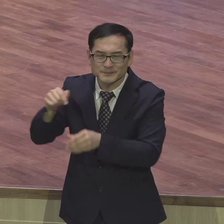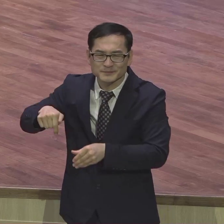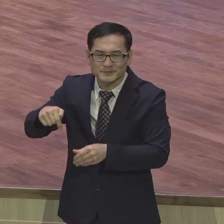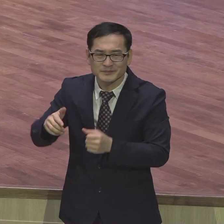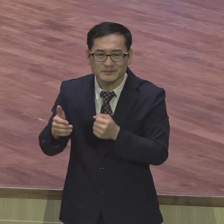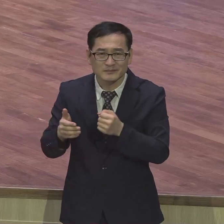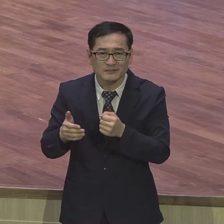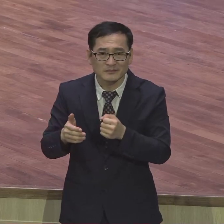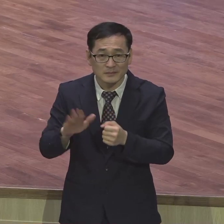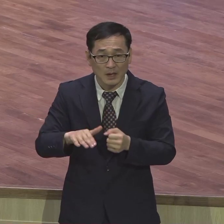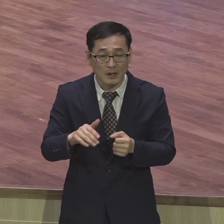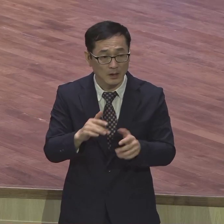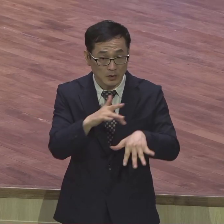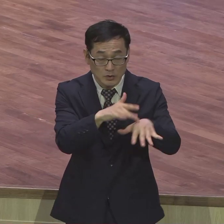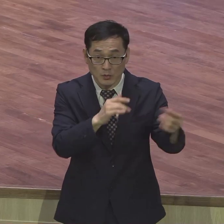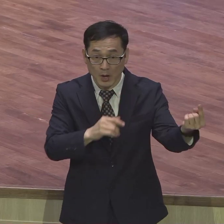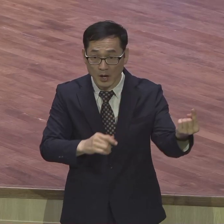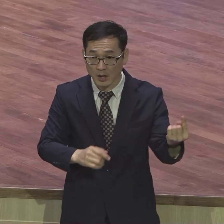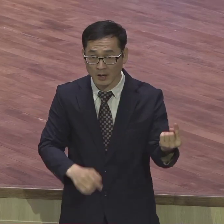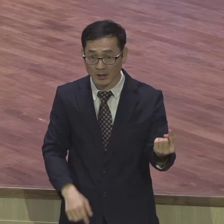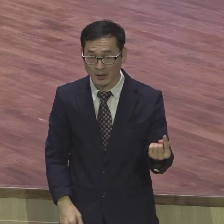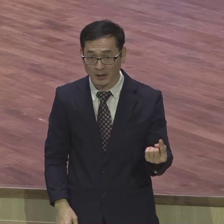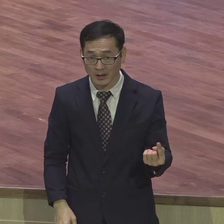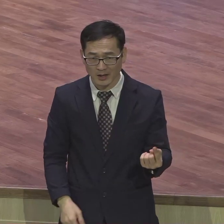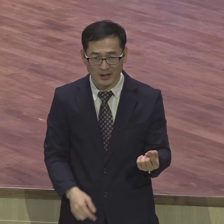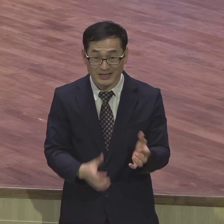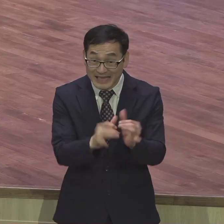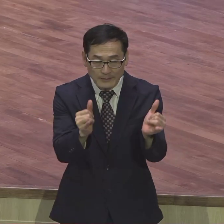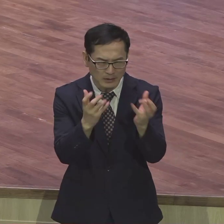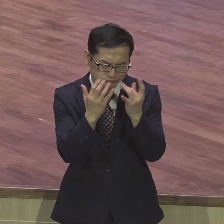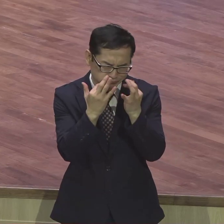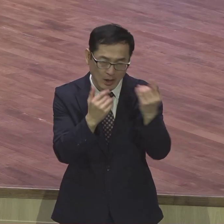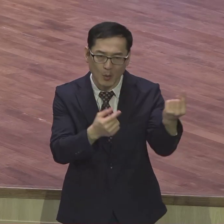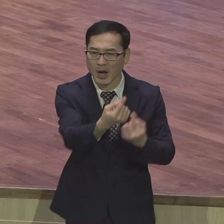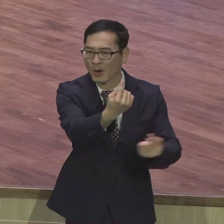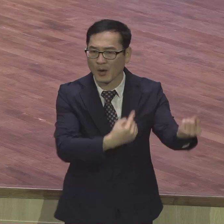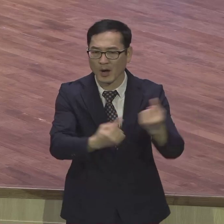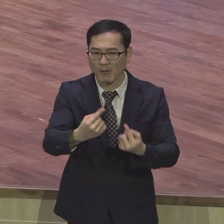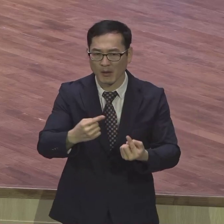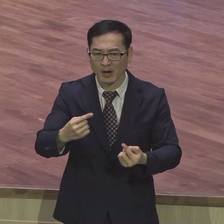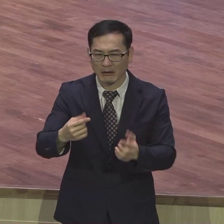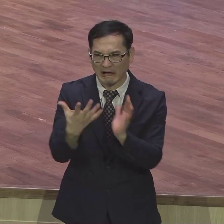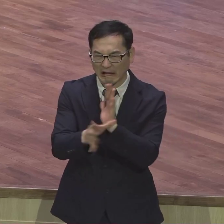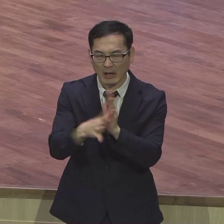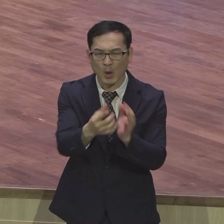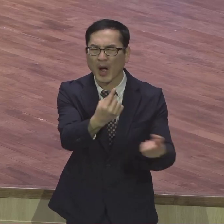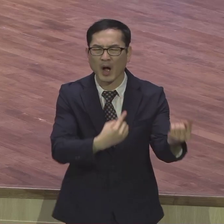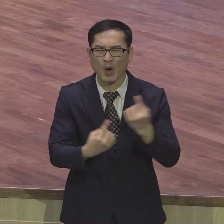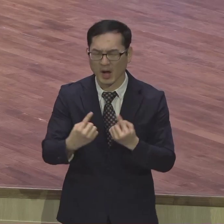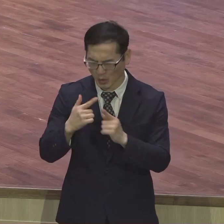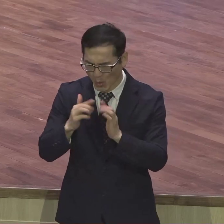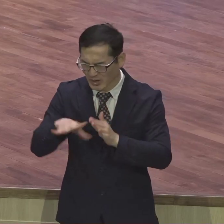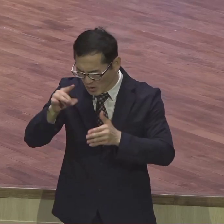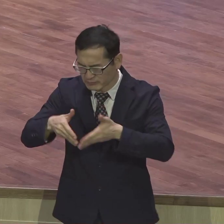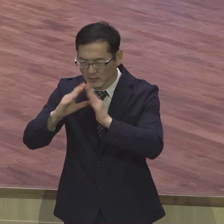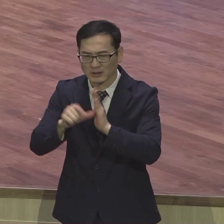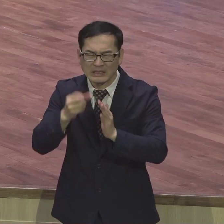개척하다 보니 개척하면 오만 사람 다 옵니다 온갖 또라이들 다 옵니다 희한한 사람 다 옵니다 그냥